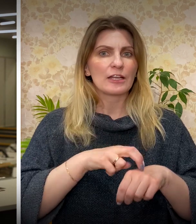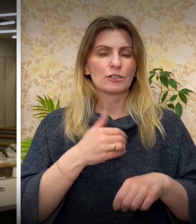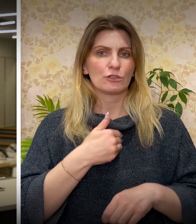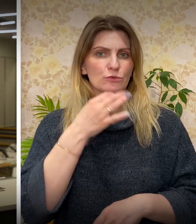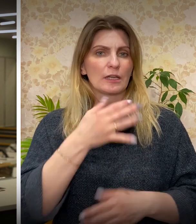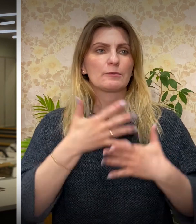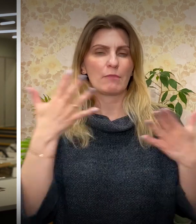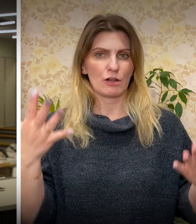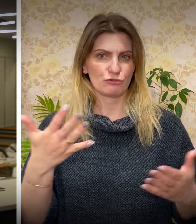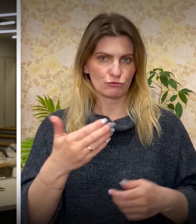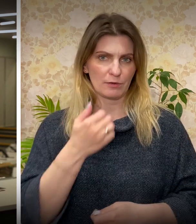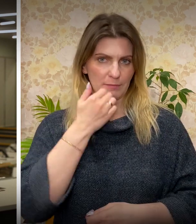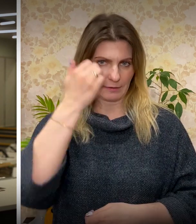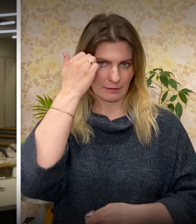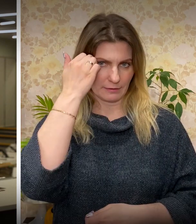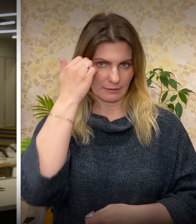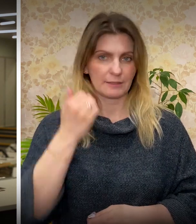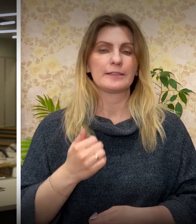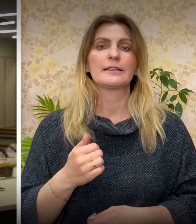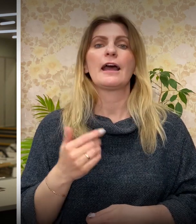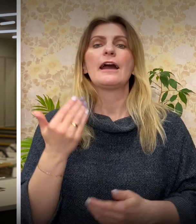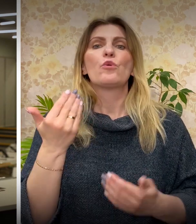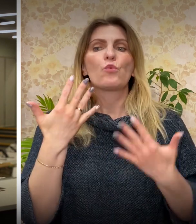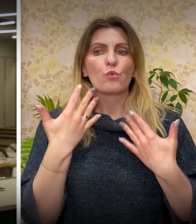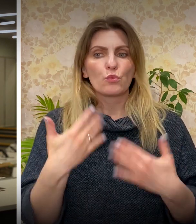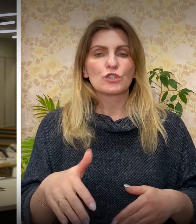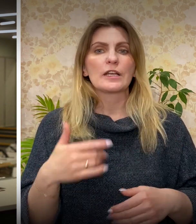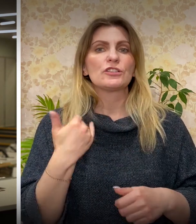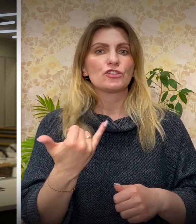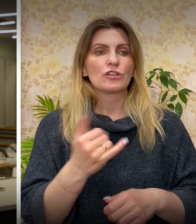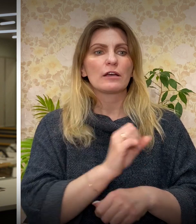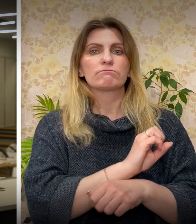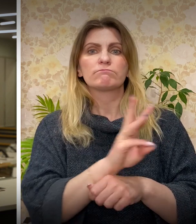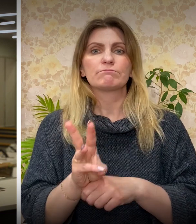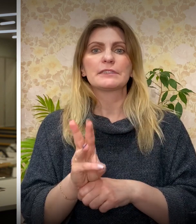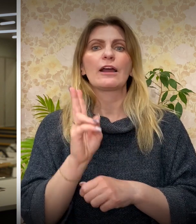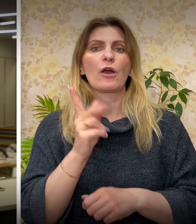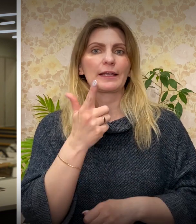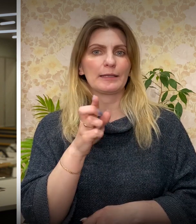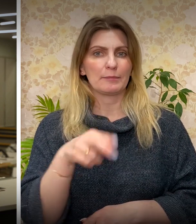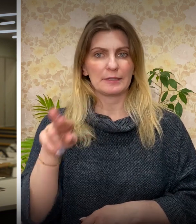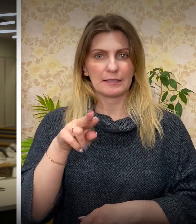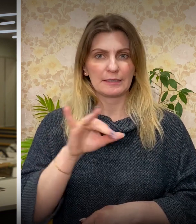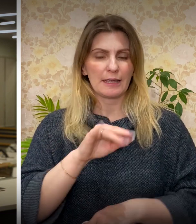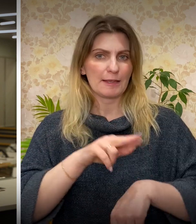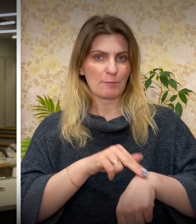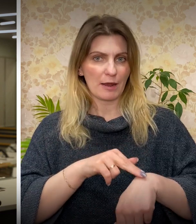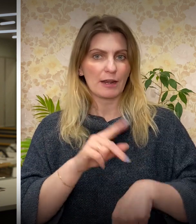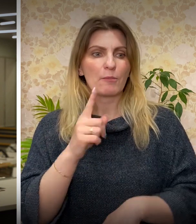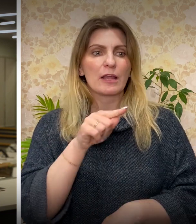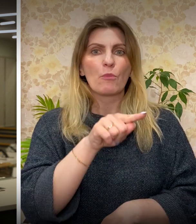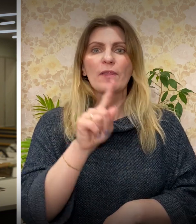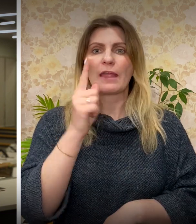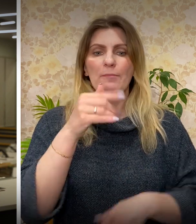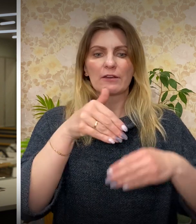благодарности. Также мы уже обеспечили масками сотрудников ГИБДД, правоохранительные органы. Они тоже сейчас на